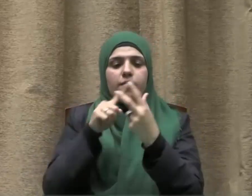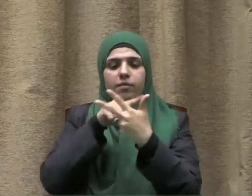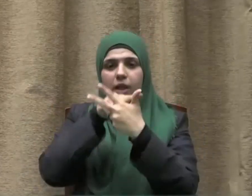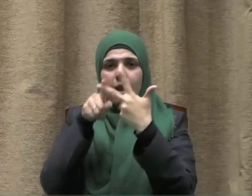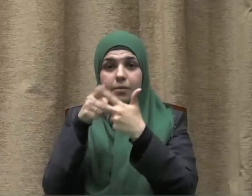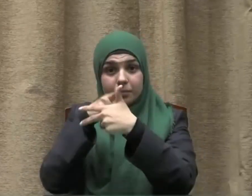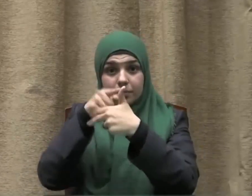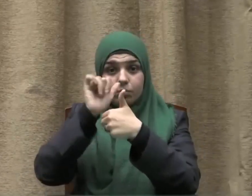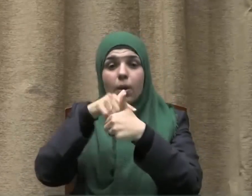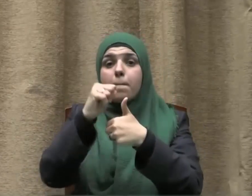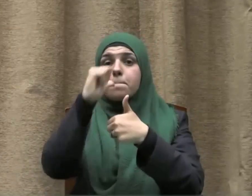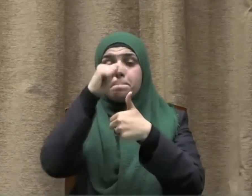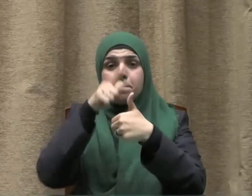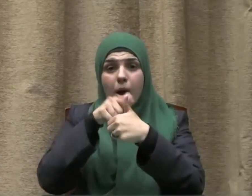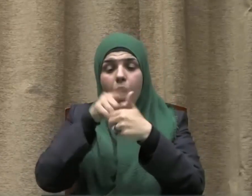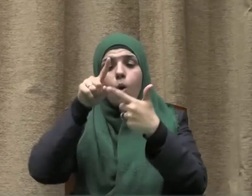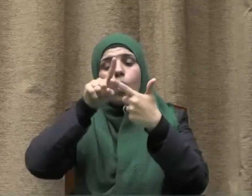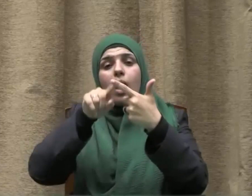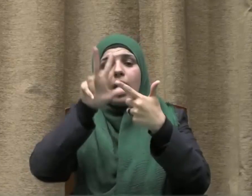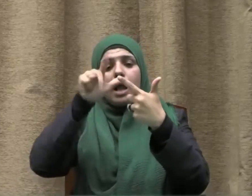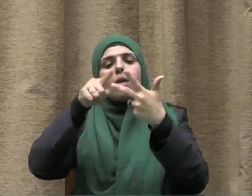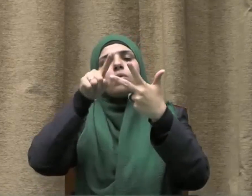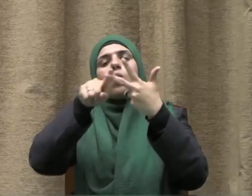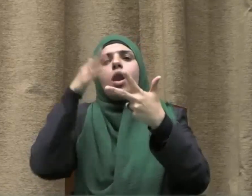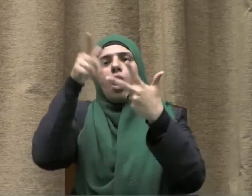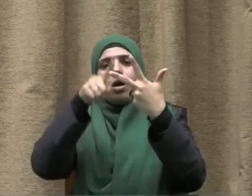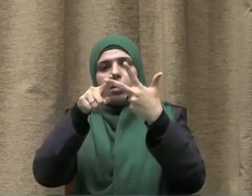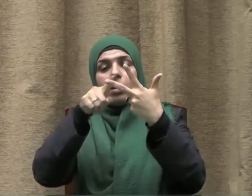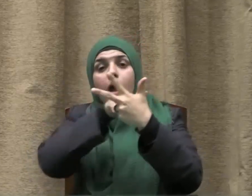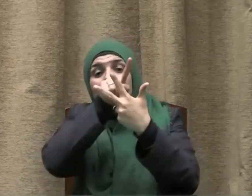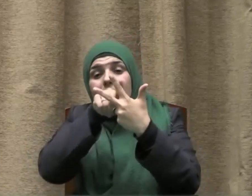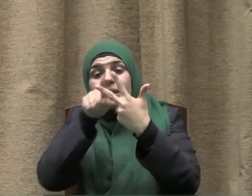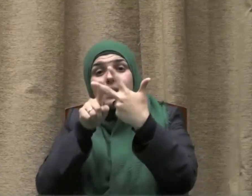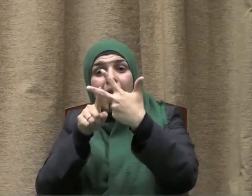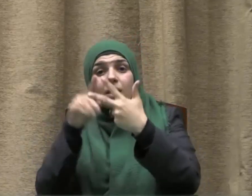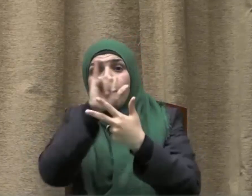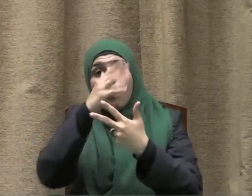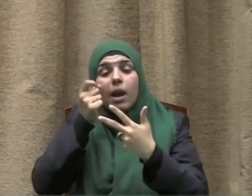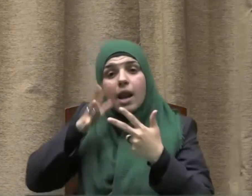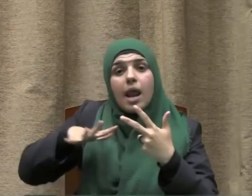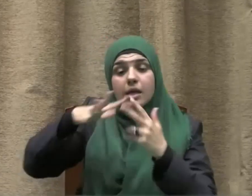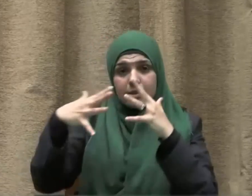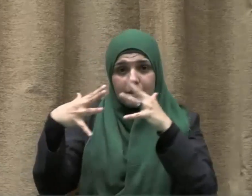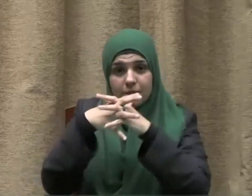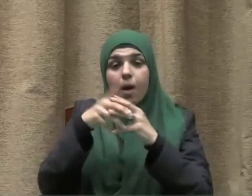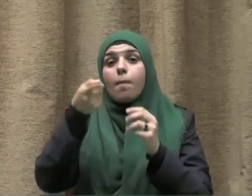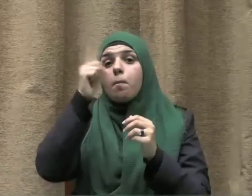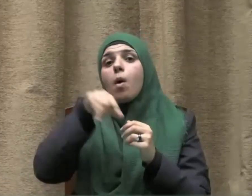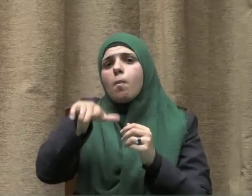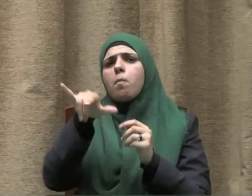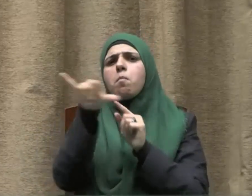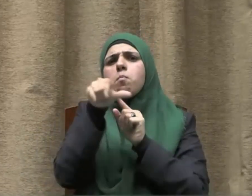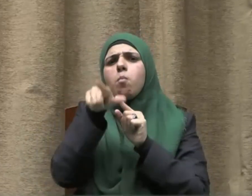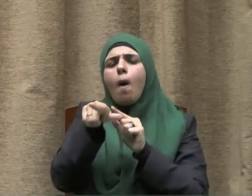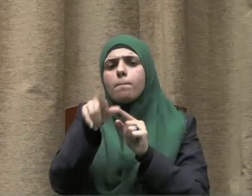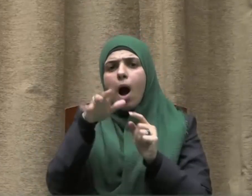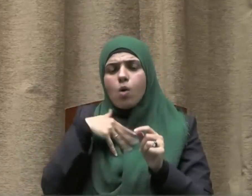في الماء والكلأ والنار وفي الاهتمام بأمر الماء يقول نبينا صلى الله عليه